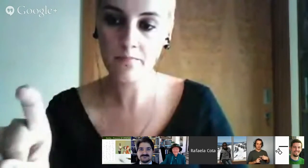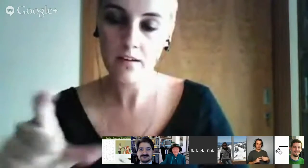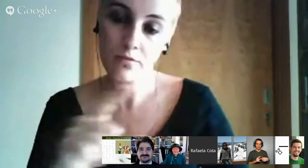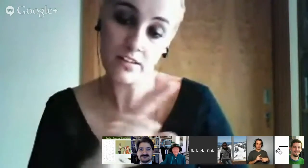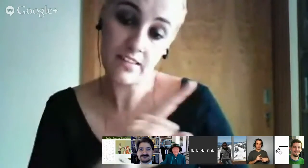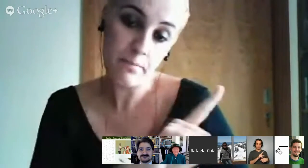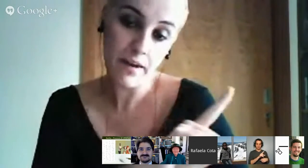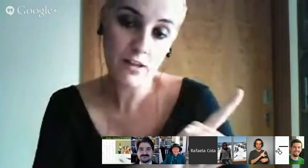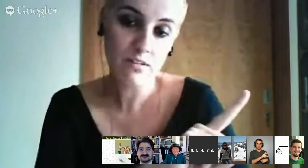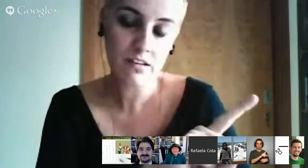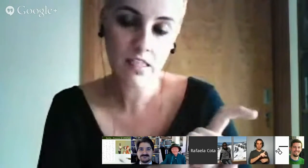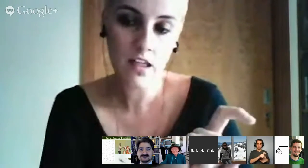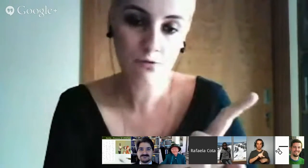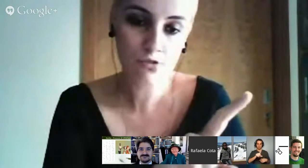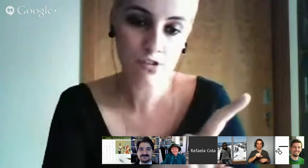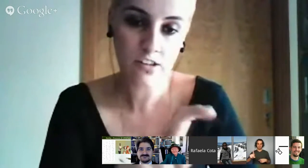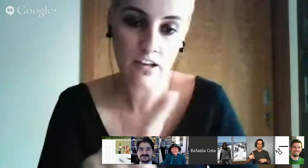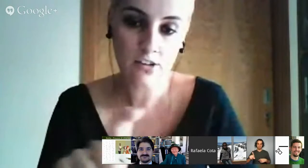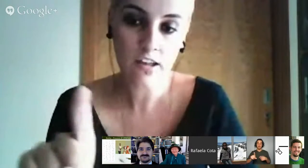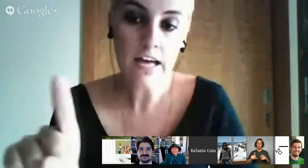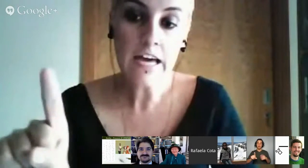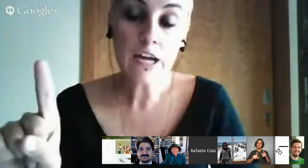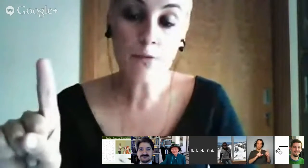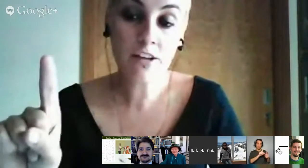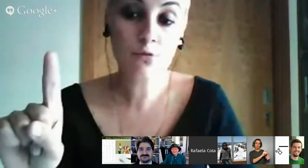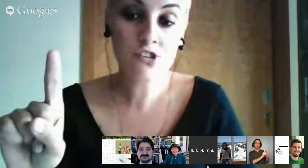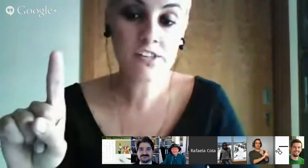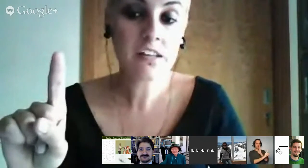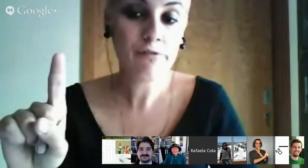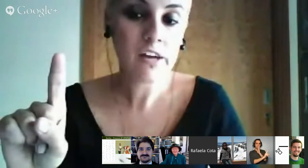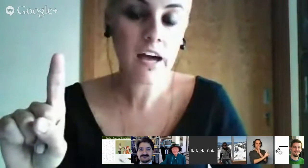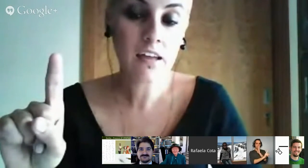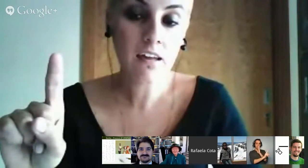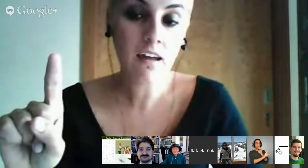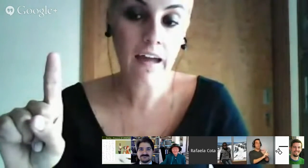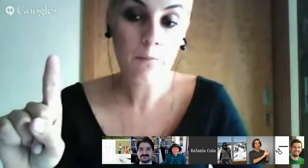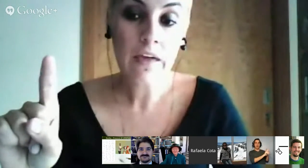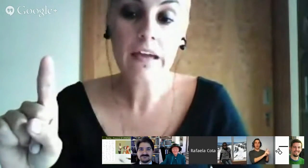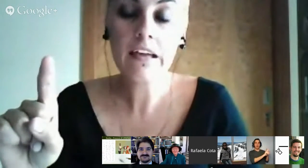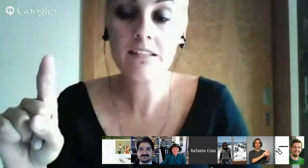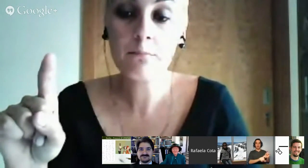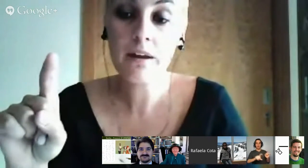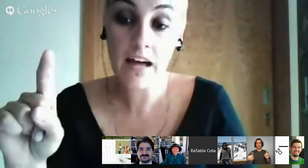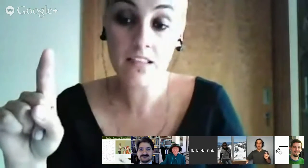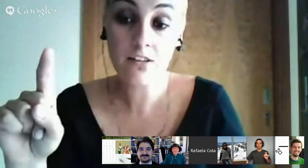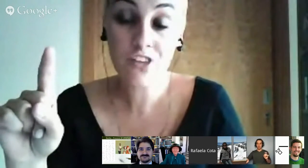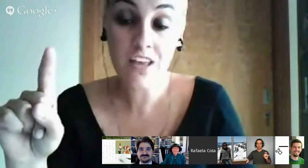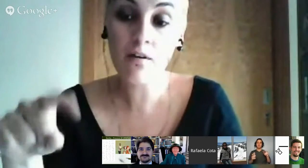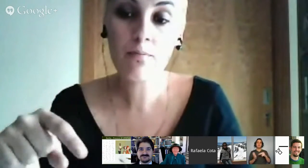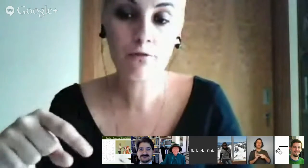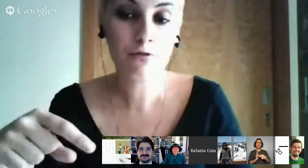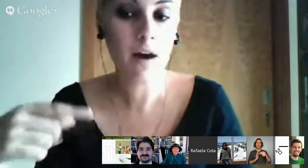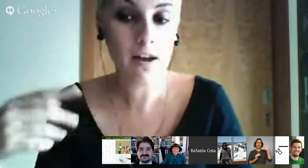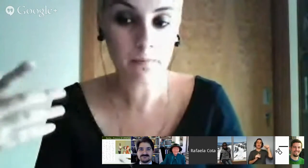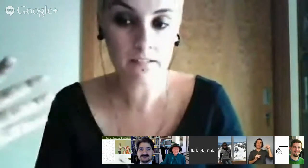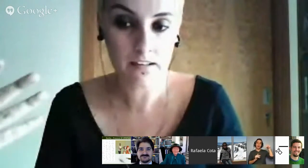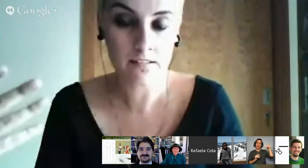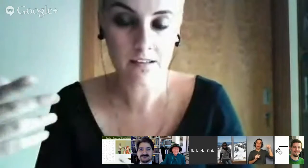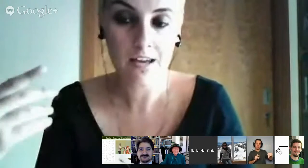portanto está parado mas a ideia do gesto é este e portanto o que isto significa aqui é que as empregadas estavam a perfumar a princesa